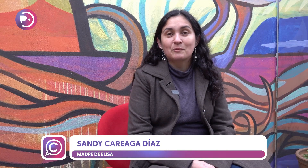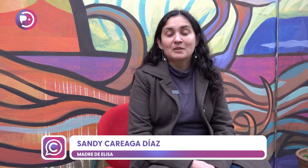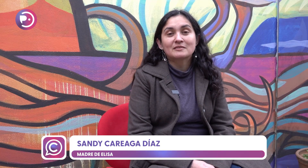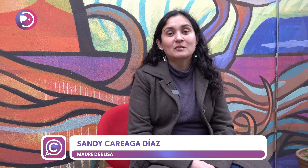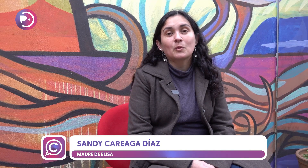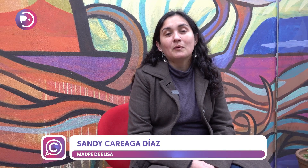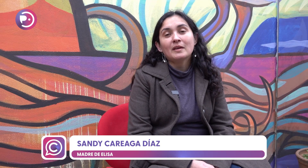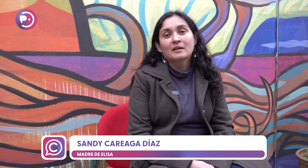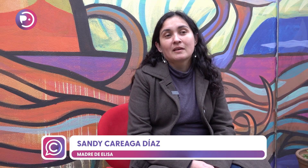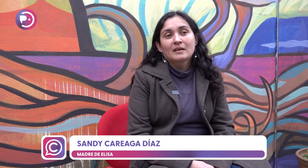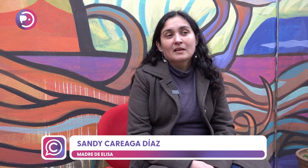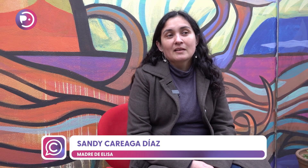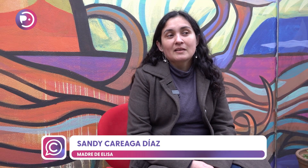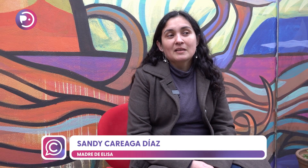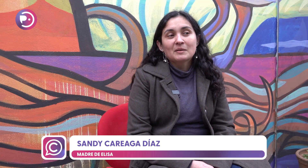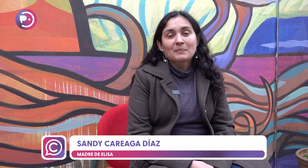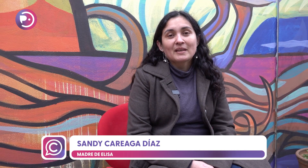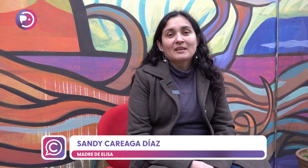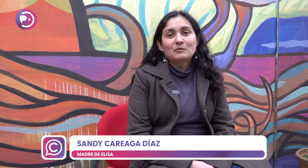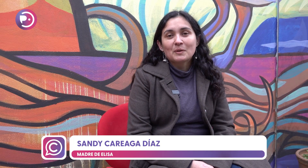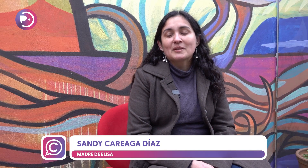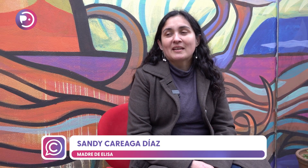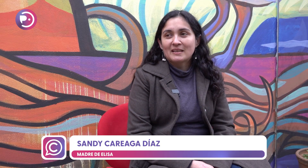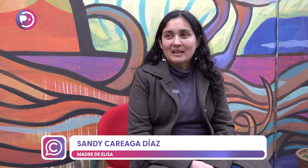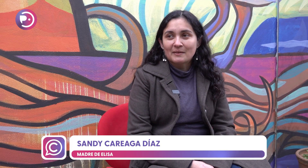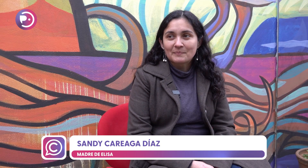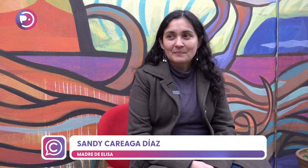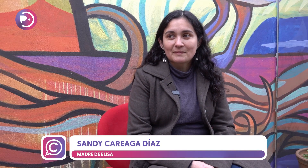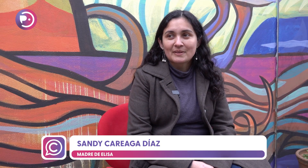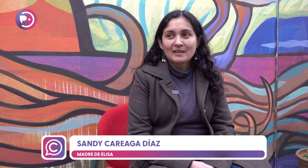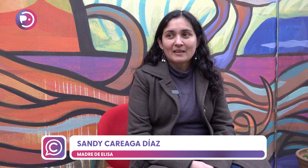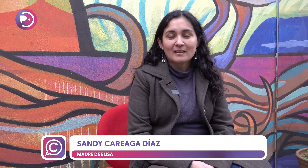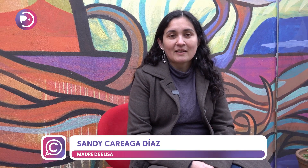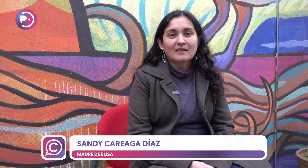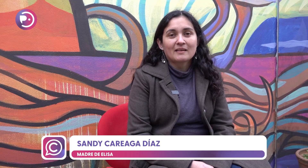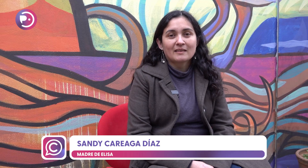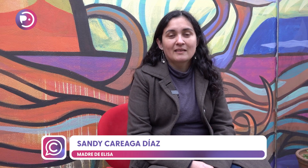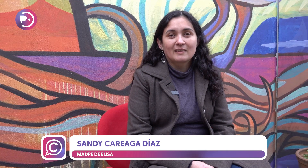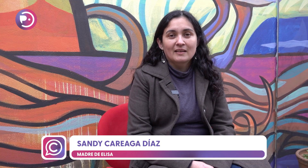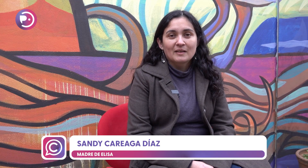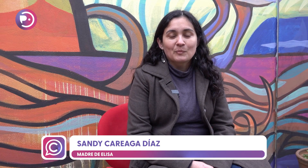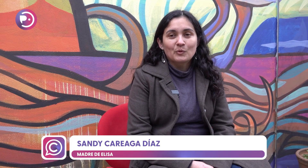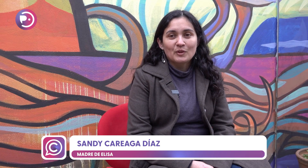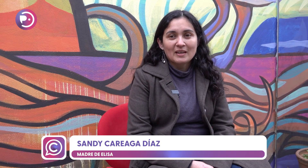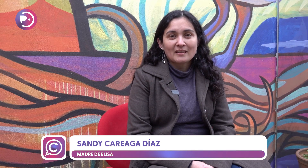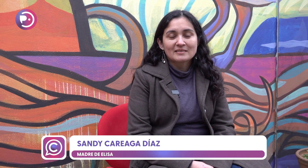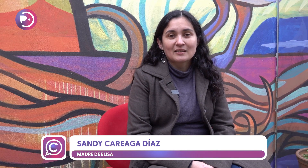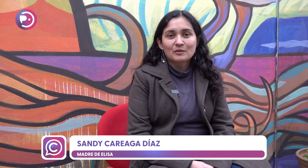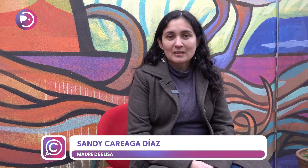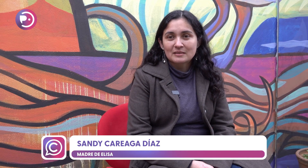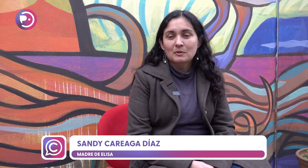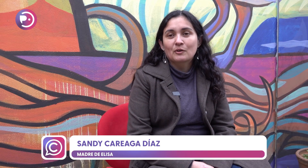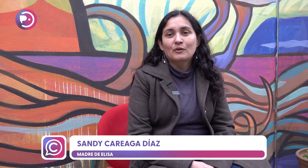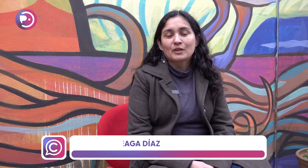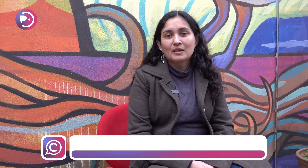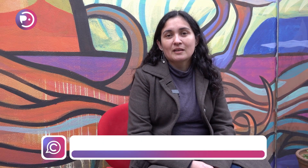2019 y para que ella estuviera más tranquila, para que ella pudiera desarrollarse mejor y